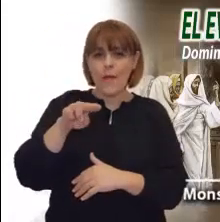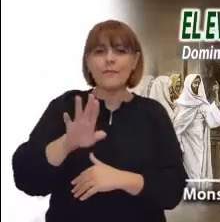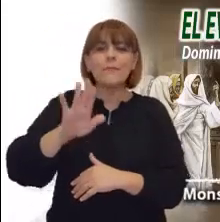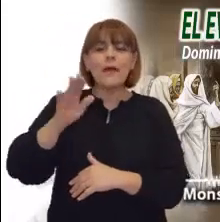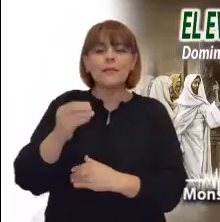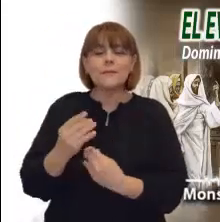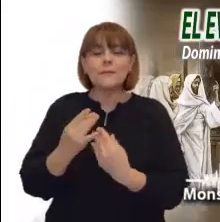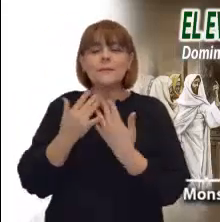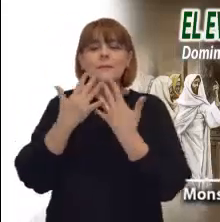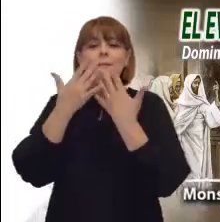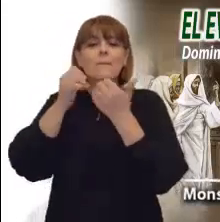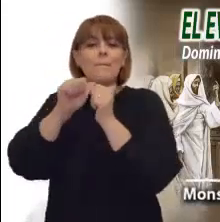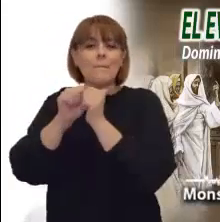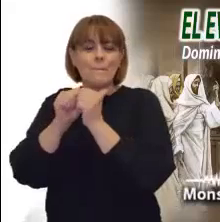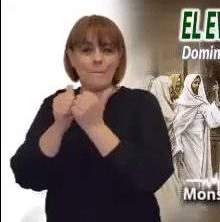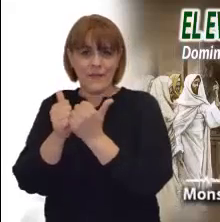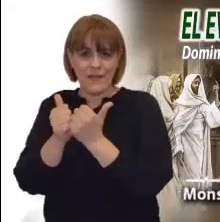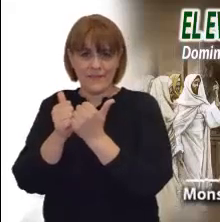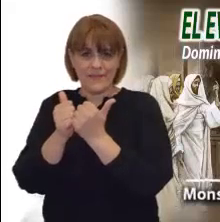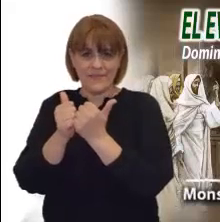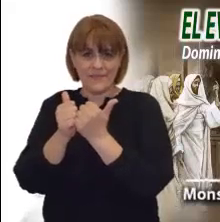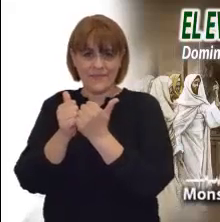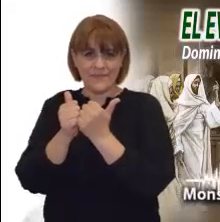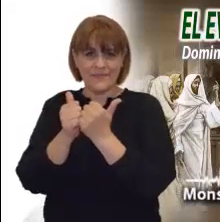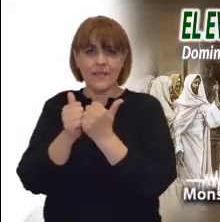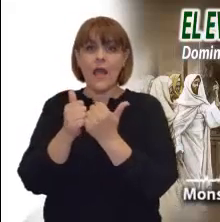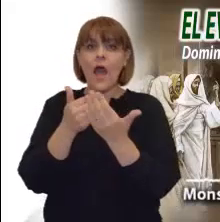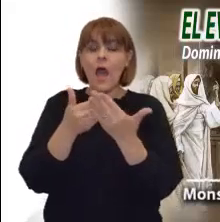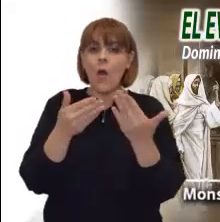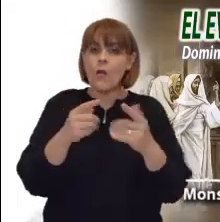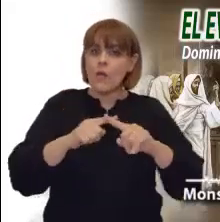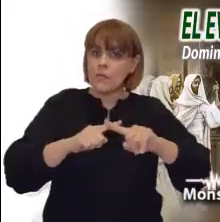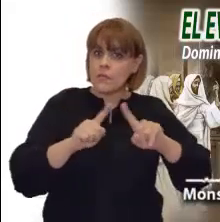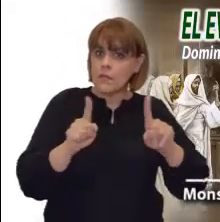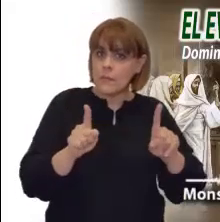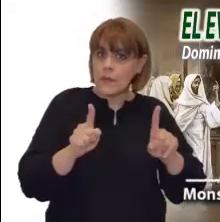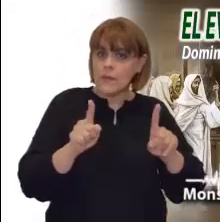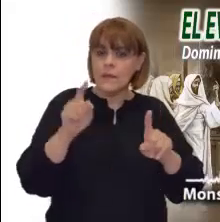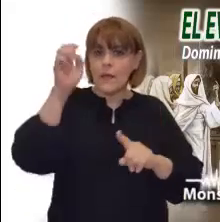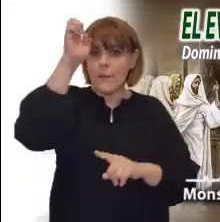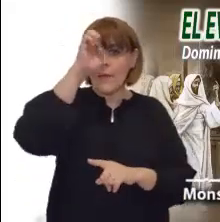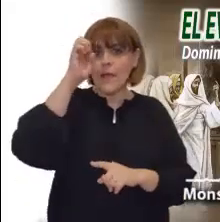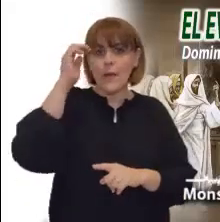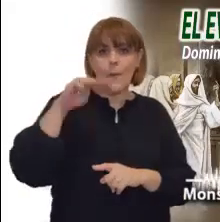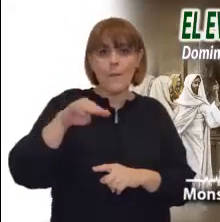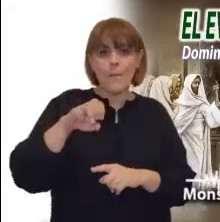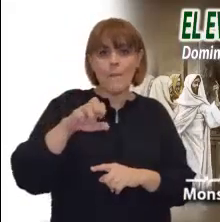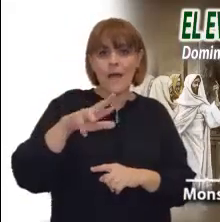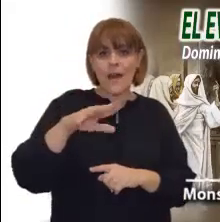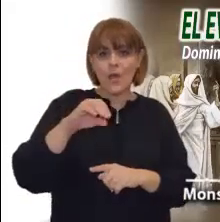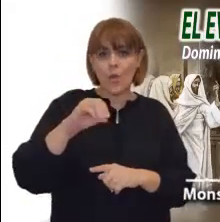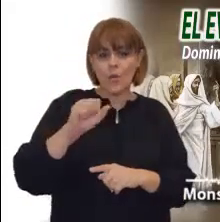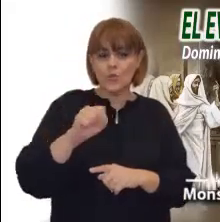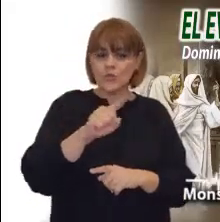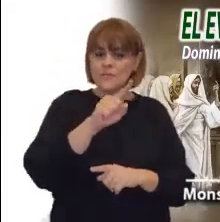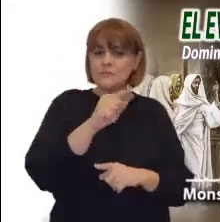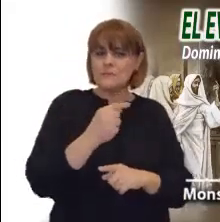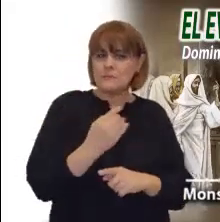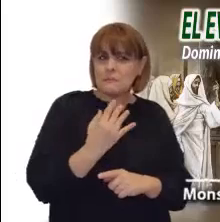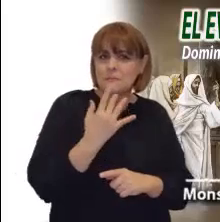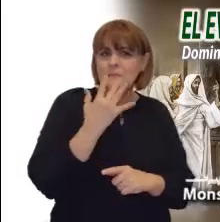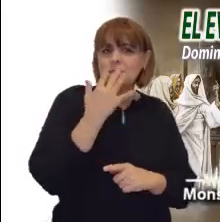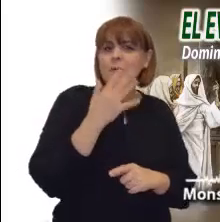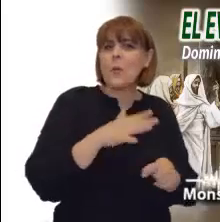aquellos tiempos como hoy. ¿Nuestras costumbres y tradiciones sirven para enmascarar nuestras